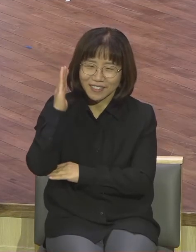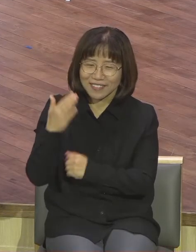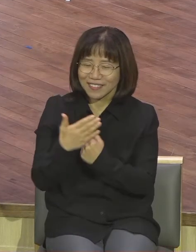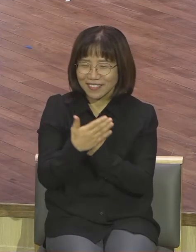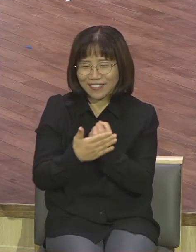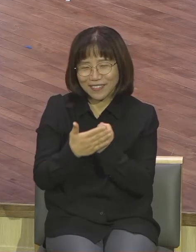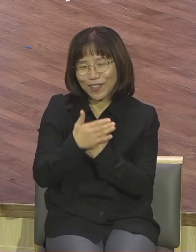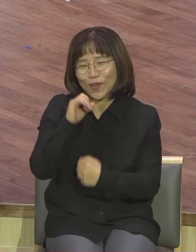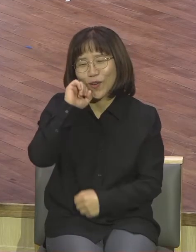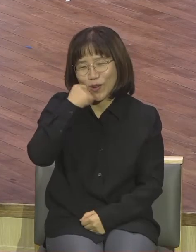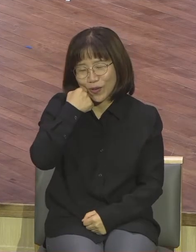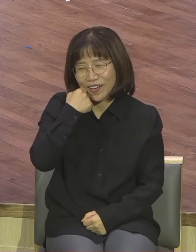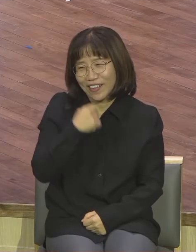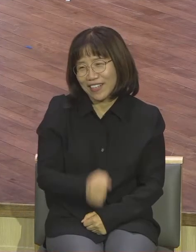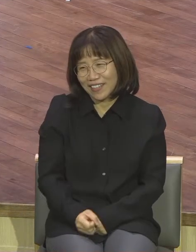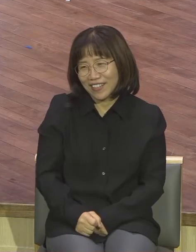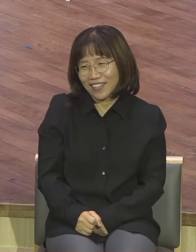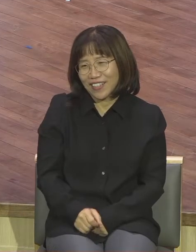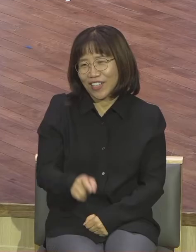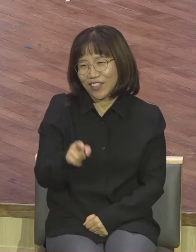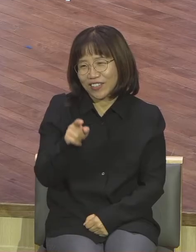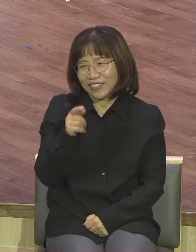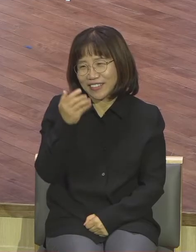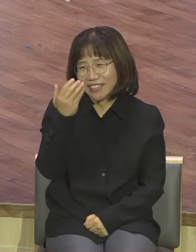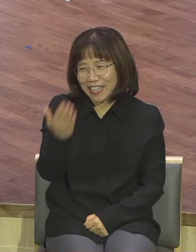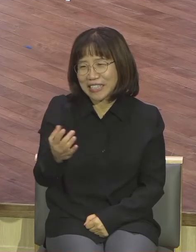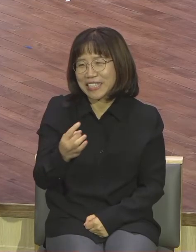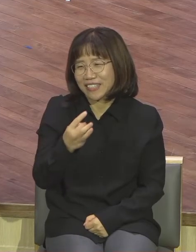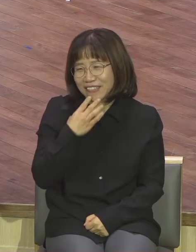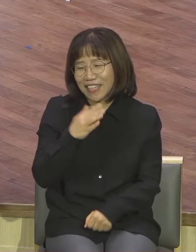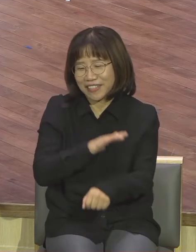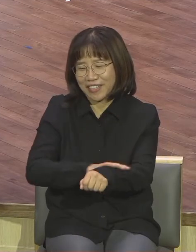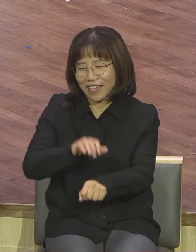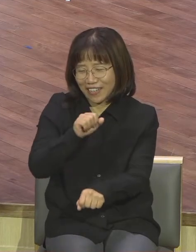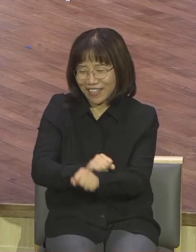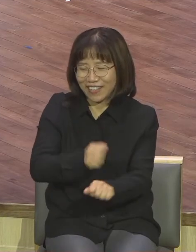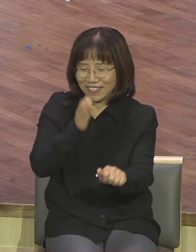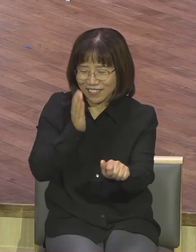너나 좀 해보 당신이나 좀 잘해보시오 너나 잘하세요 그럴 거 아니야